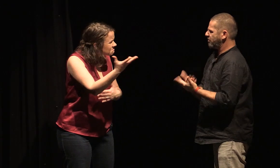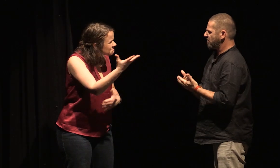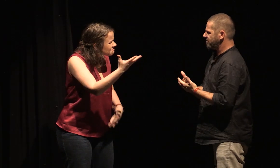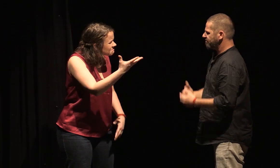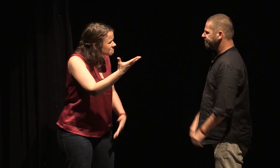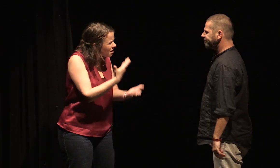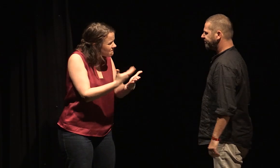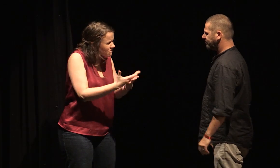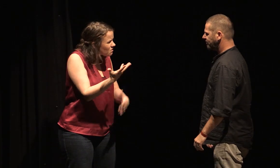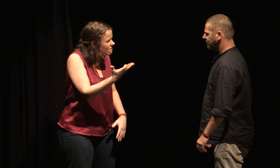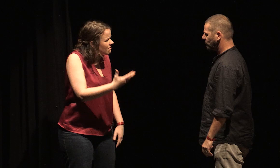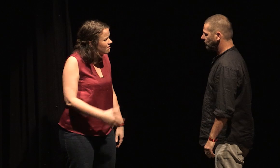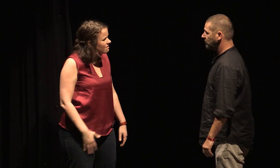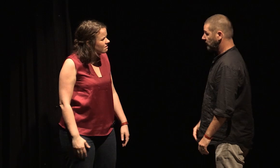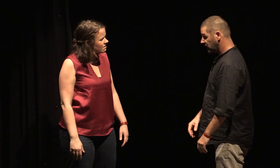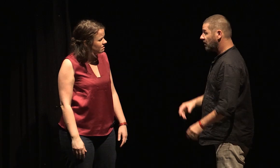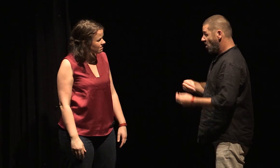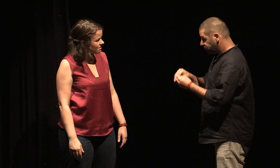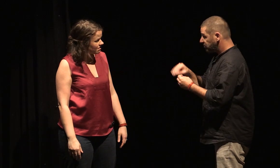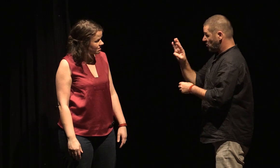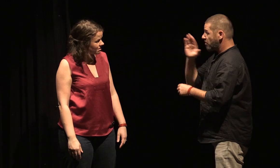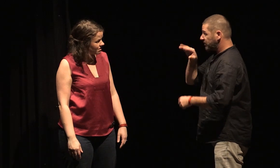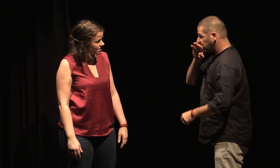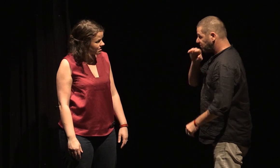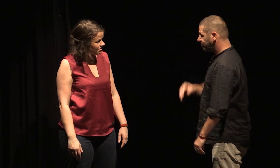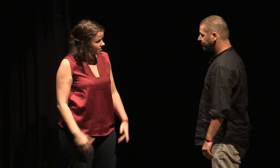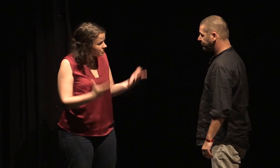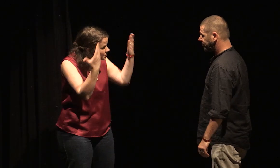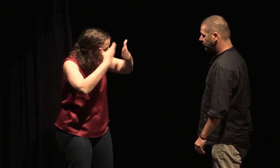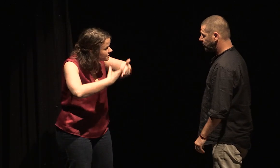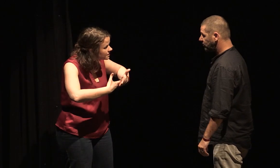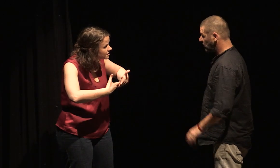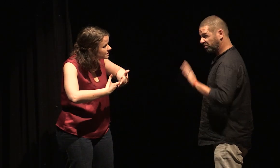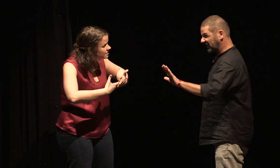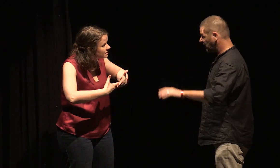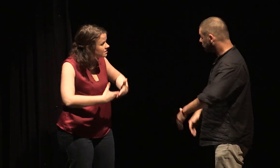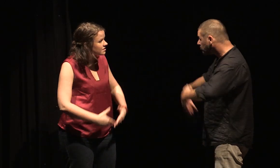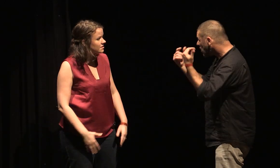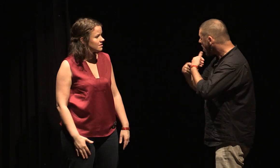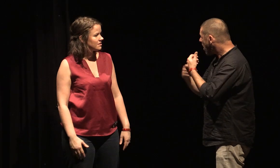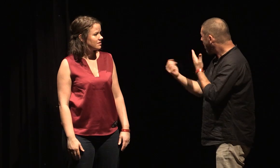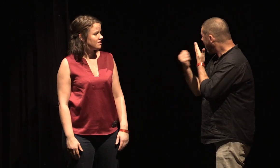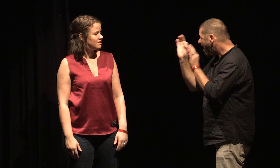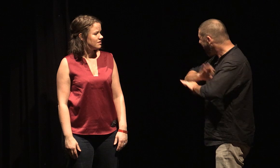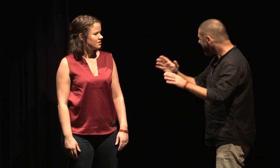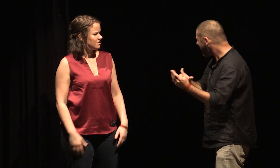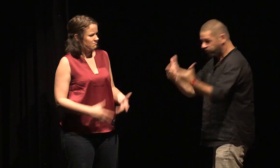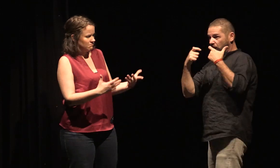Et puis aussi à 4 heures de l'après-midi. Et la nuit? Ils viennent à n'importe quelle heure sans prévenir pour vérifier que je suis là. Et si tu n'es pas chez toi?